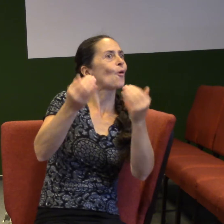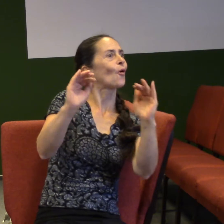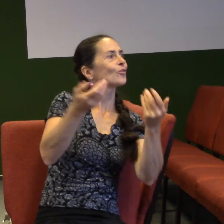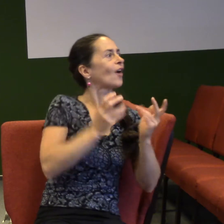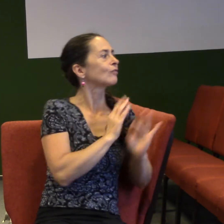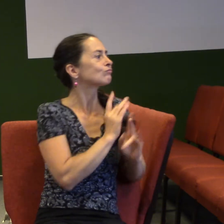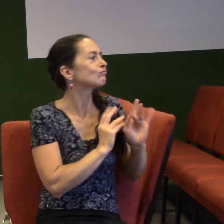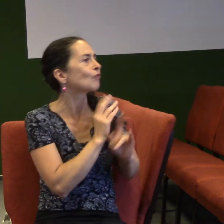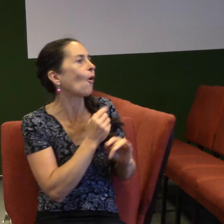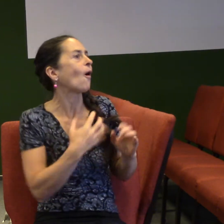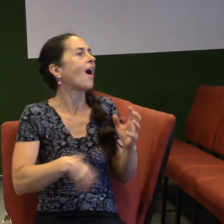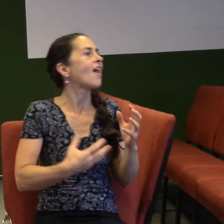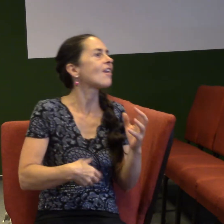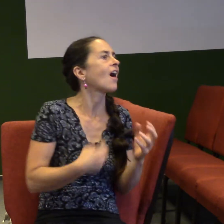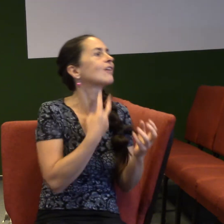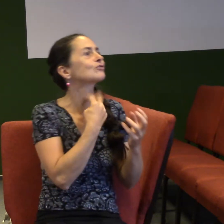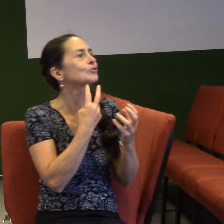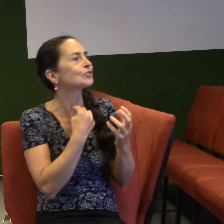a touha. A žízení. A